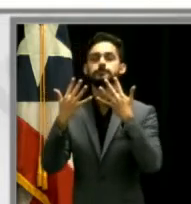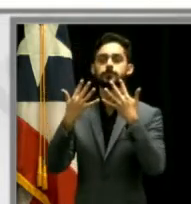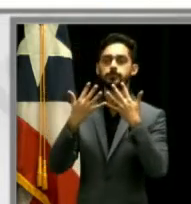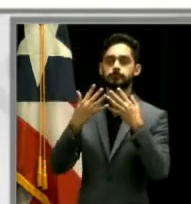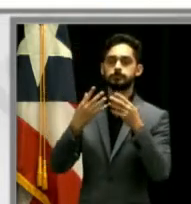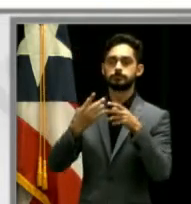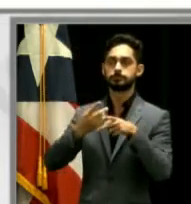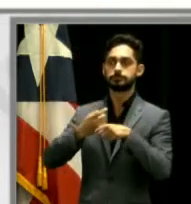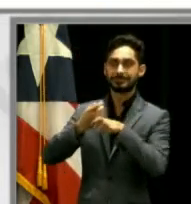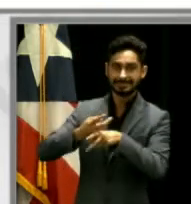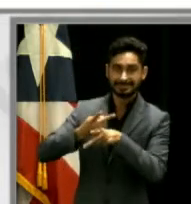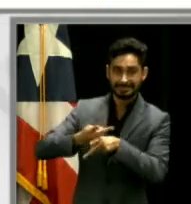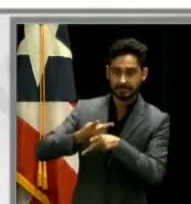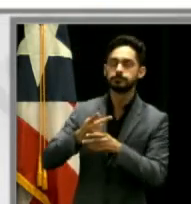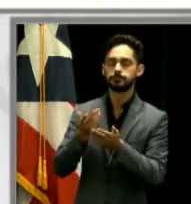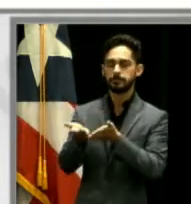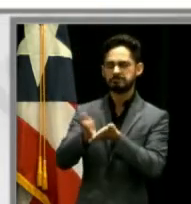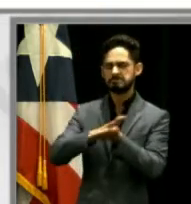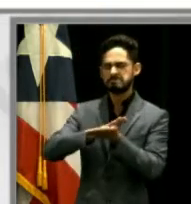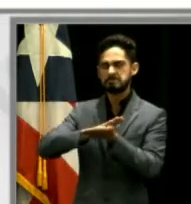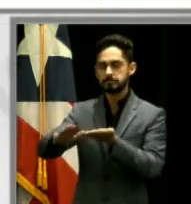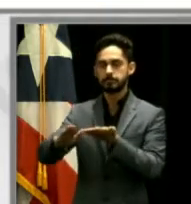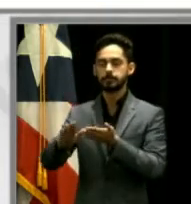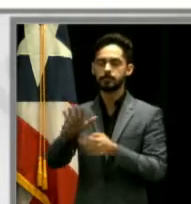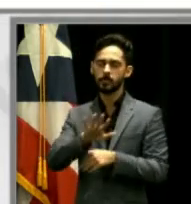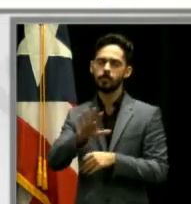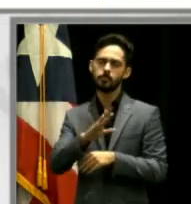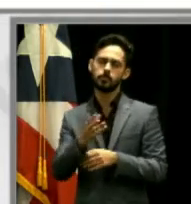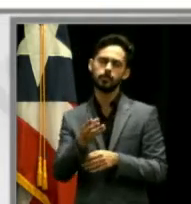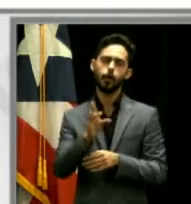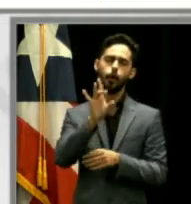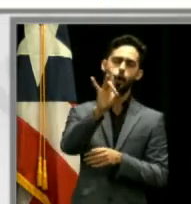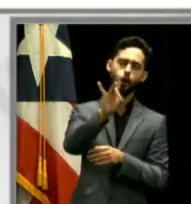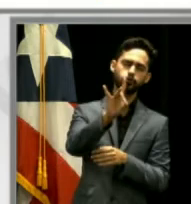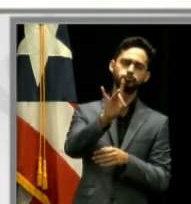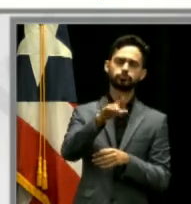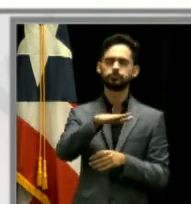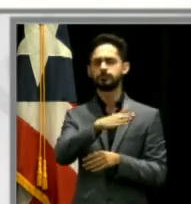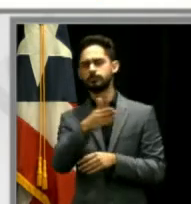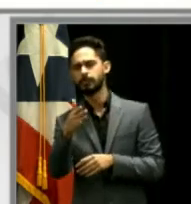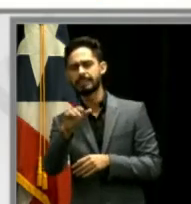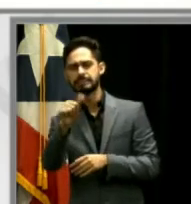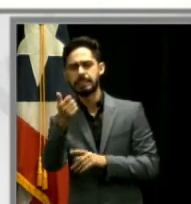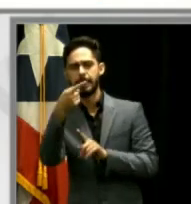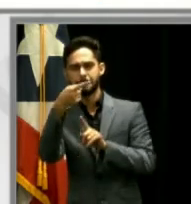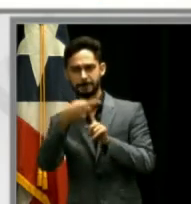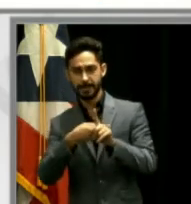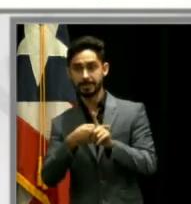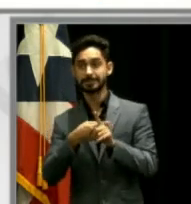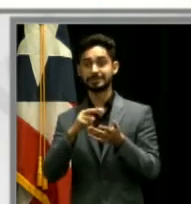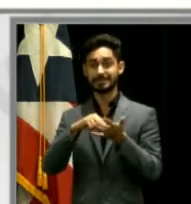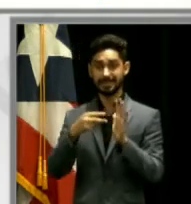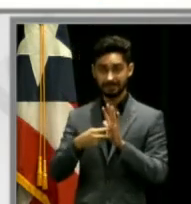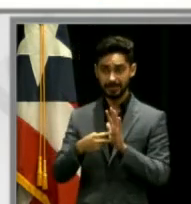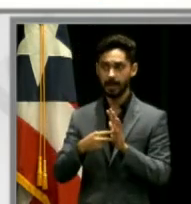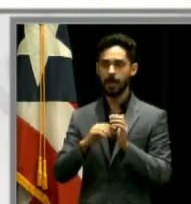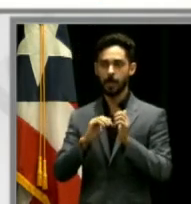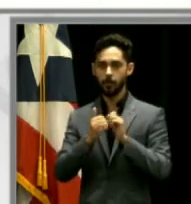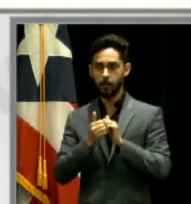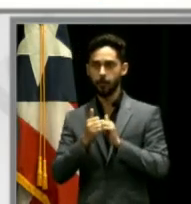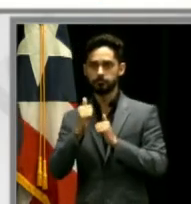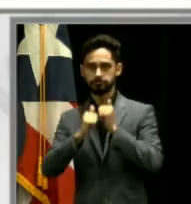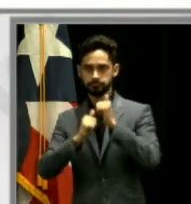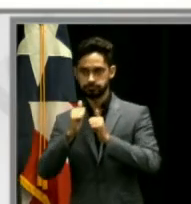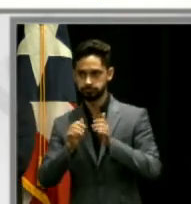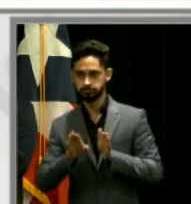de 6 a 8, de 8 a 10 meses, estamos hablando de las obras de desarrollo, el